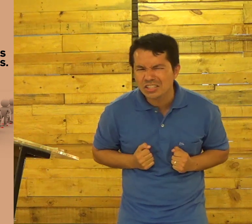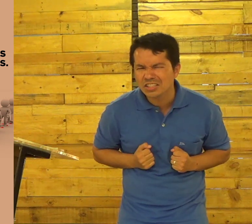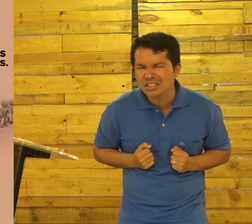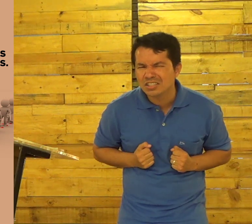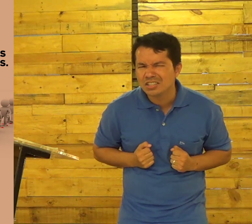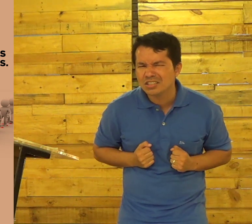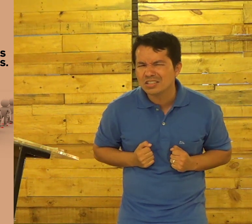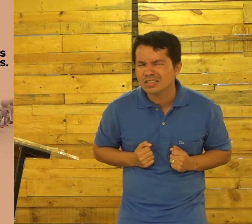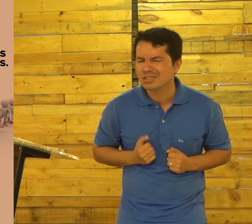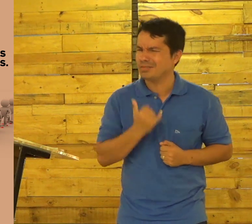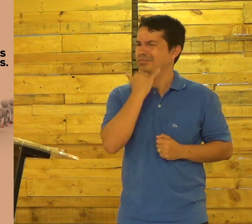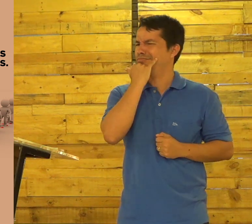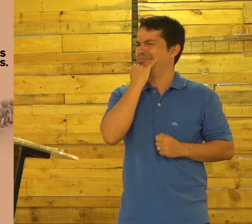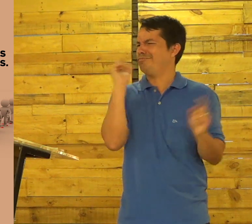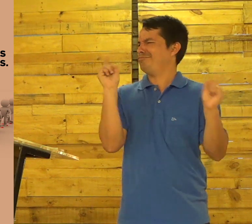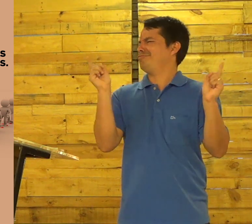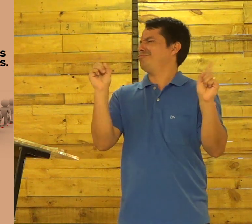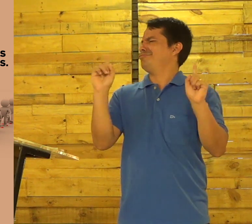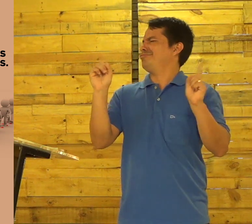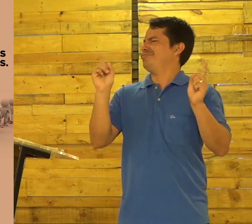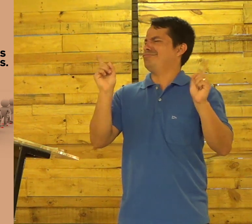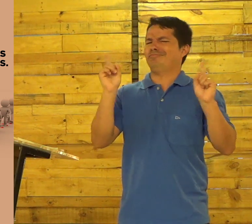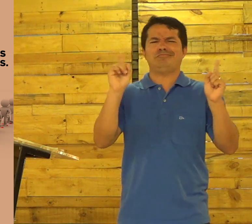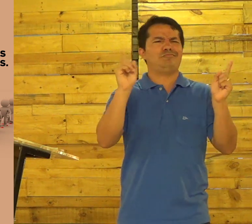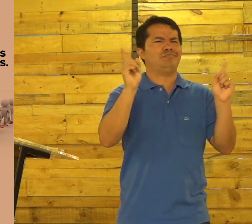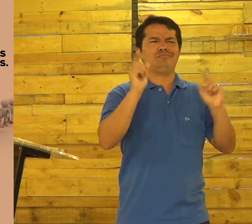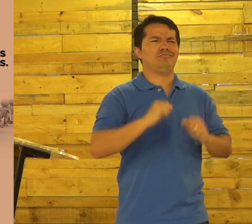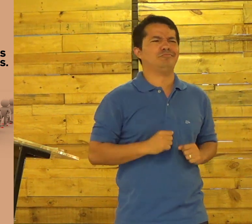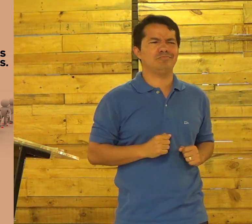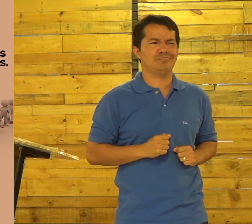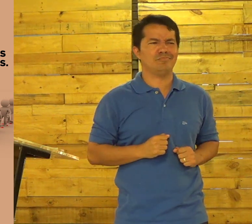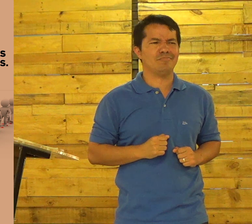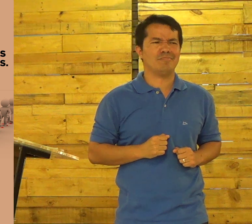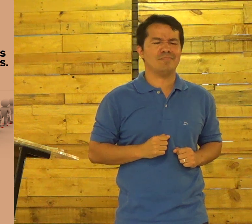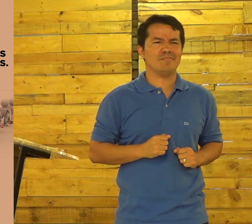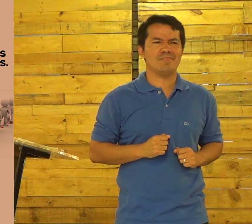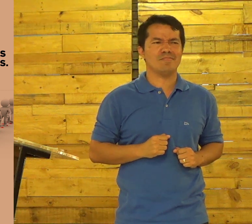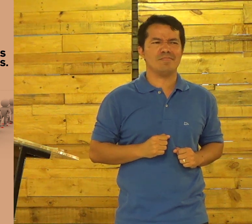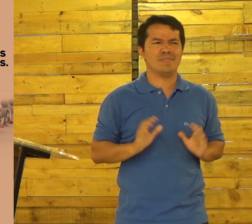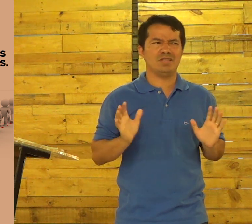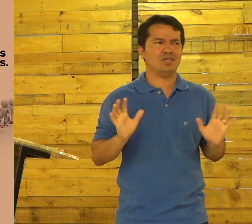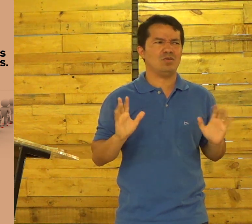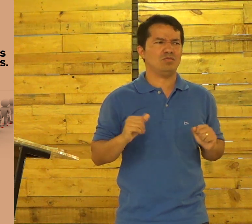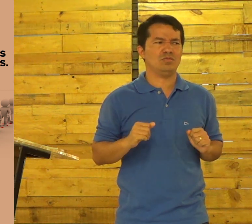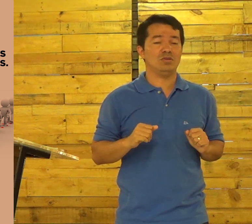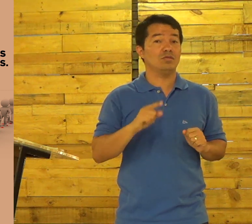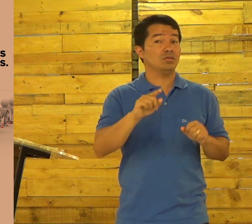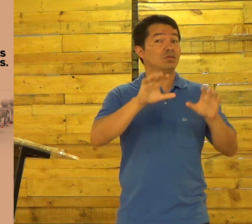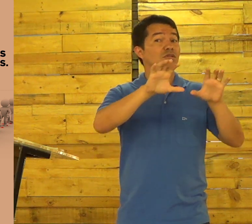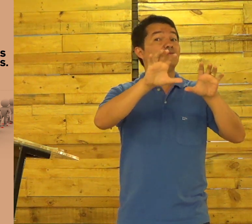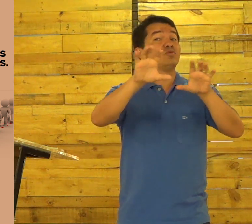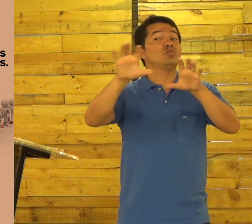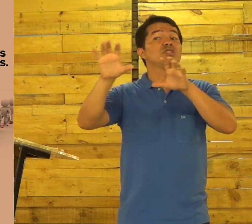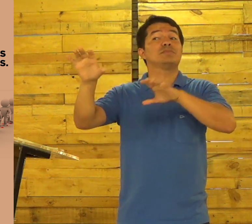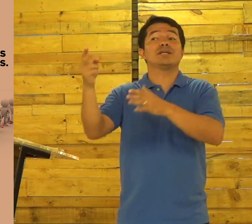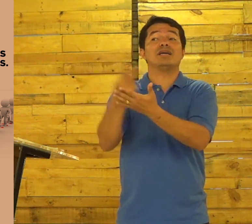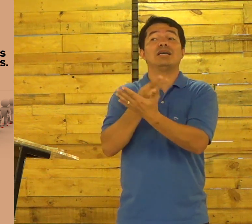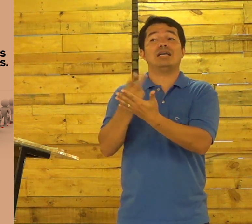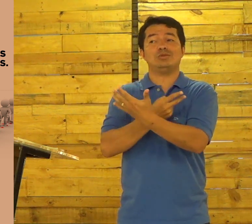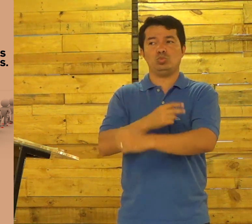Isso combina Com uma pessoa Que segue Jesus Sinto muito Mas não combina Não combina A